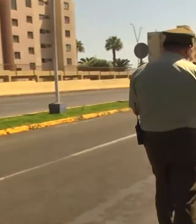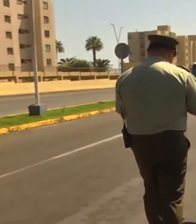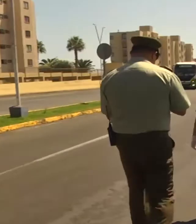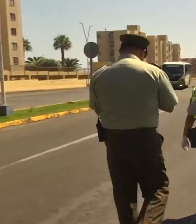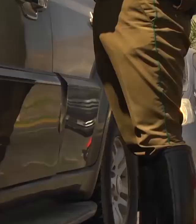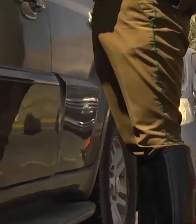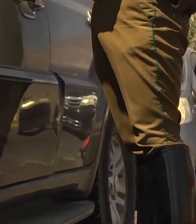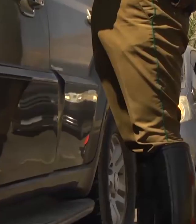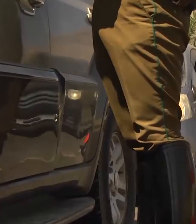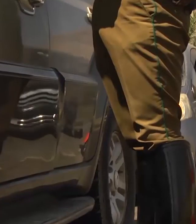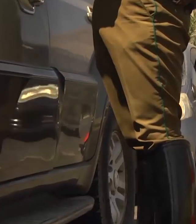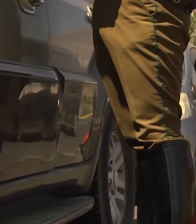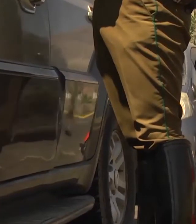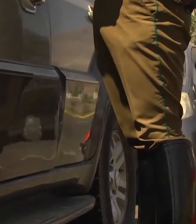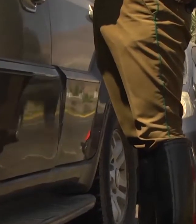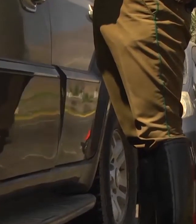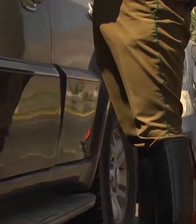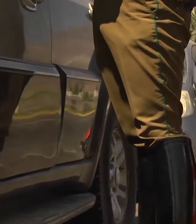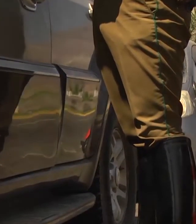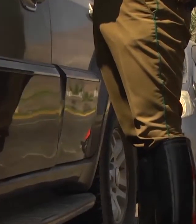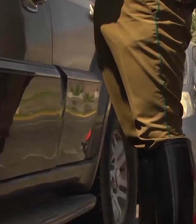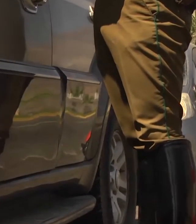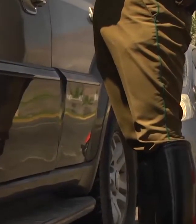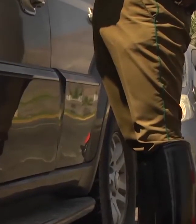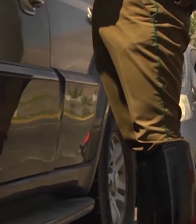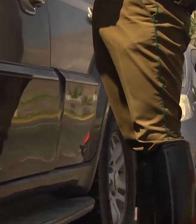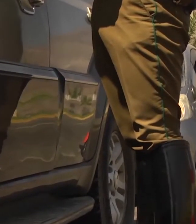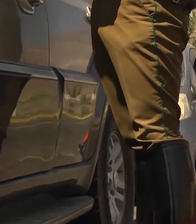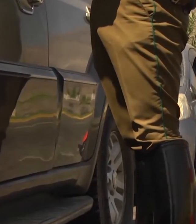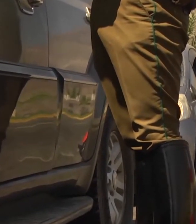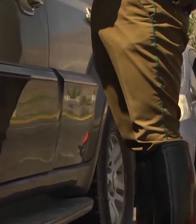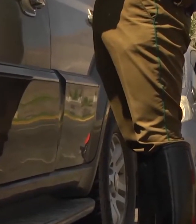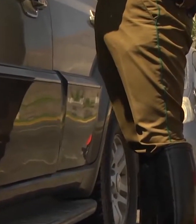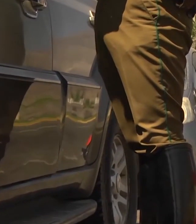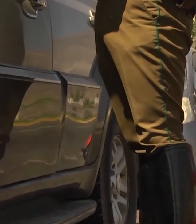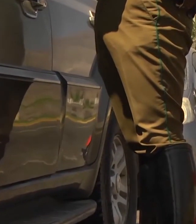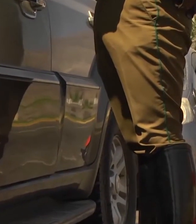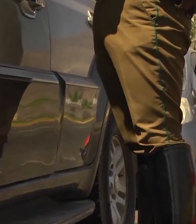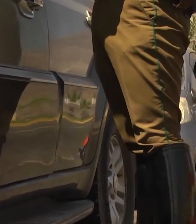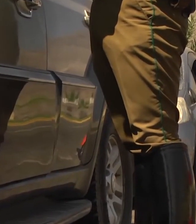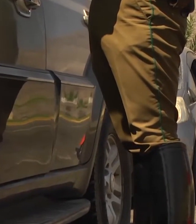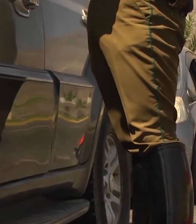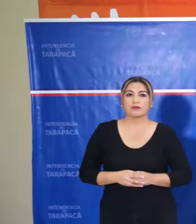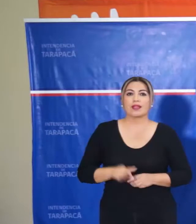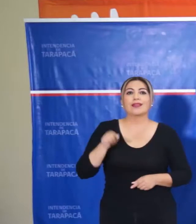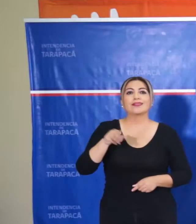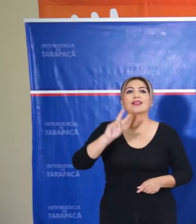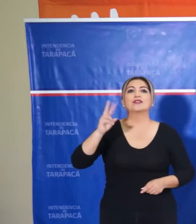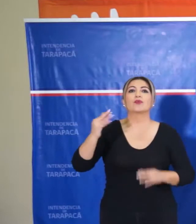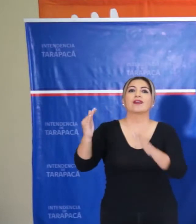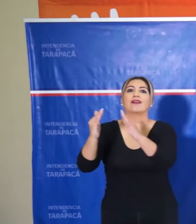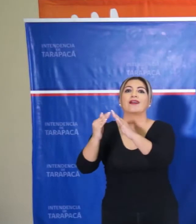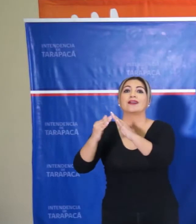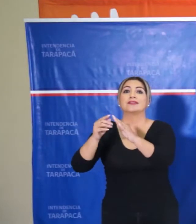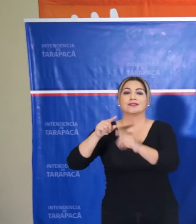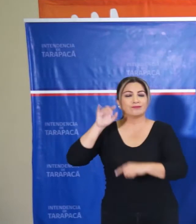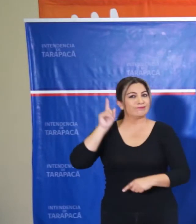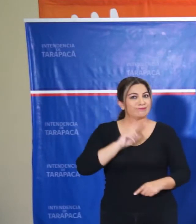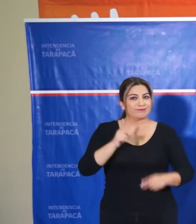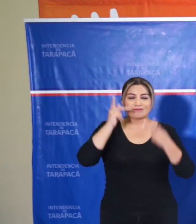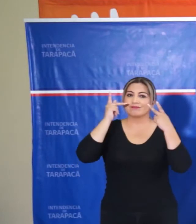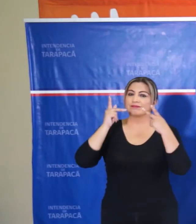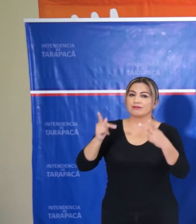evitar que las personas salgan de su primera residencia. El concepto de no ocupar la segunda residencia va a ser